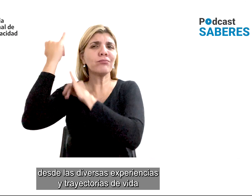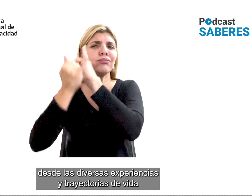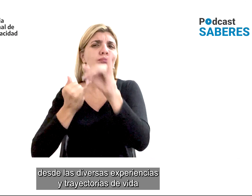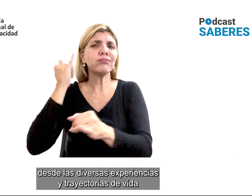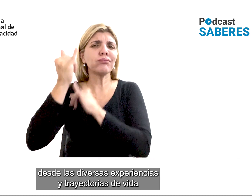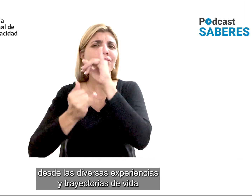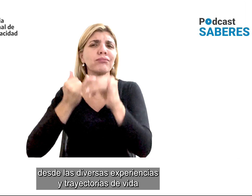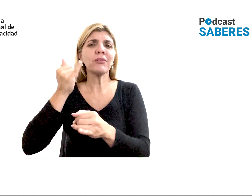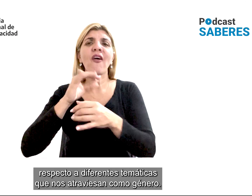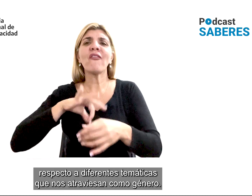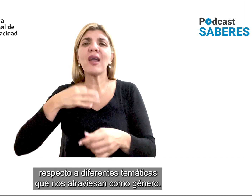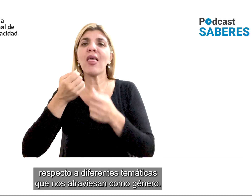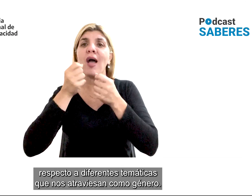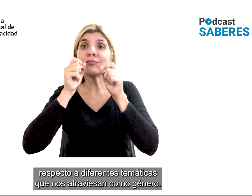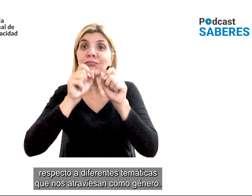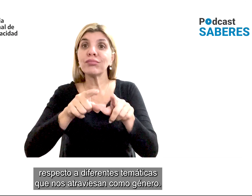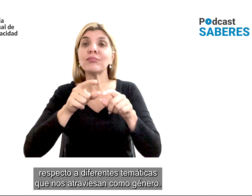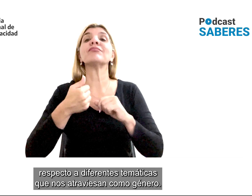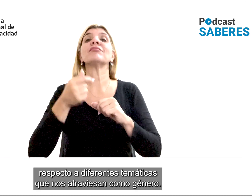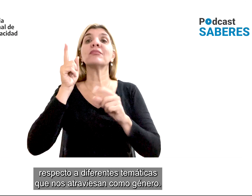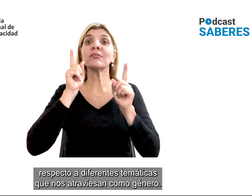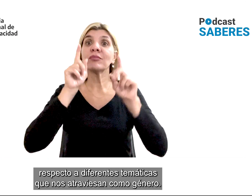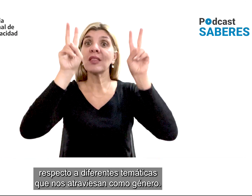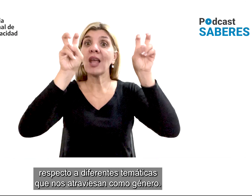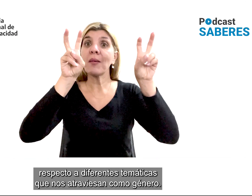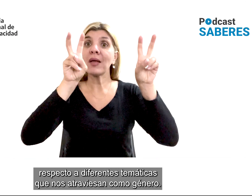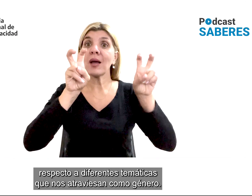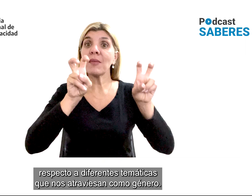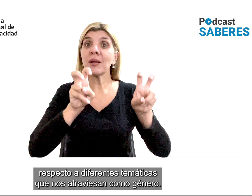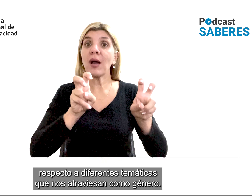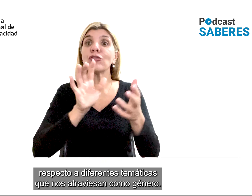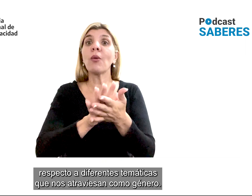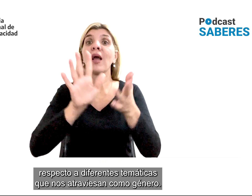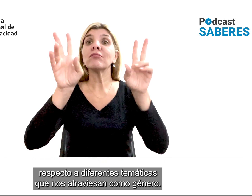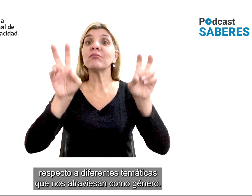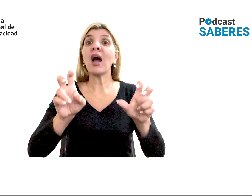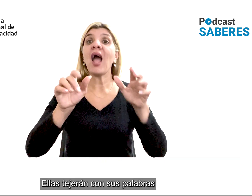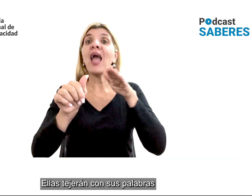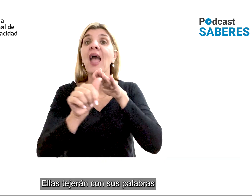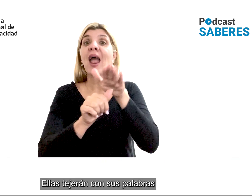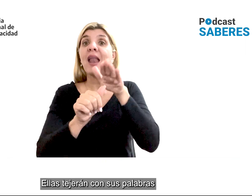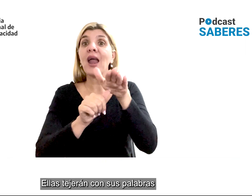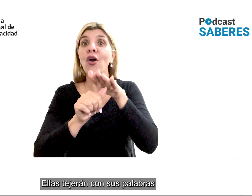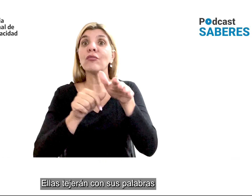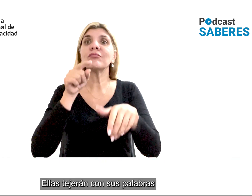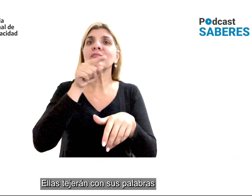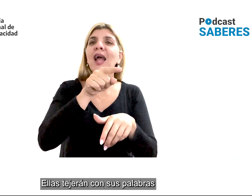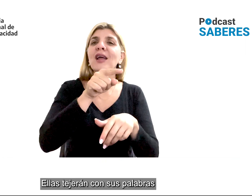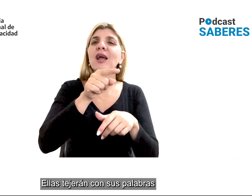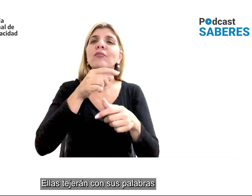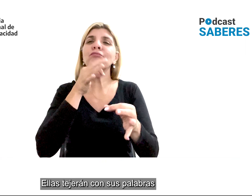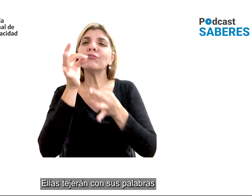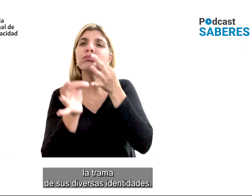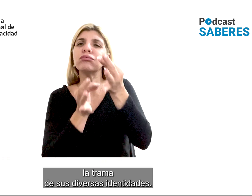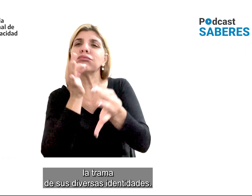y trayectorias de vida, respecto a diferentes temáticas que nos atraviesan como género. Ellas tejerán